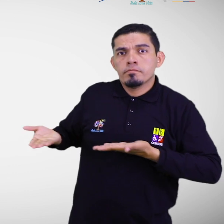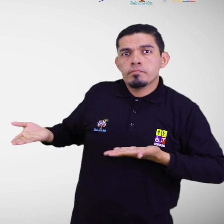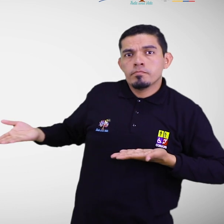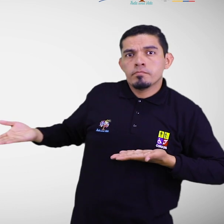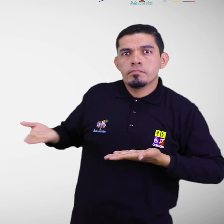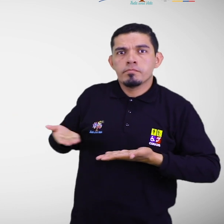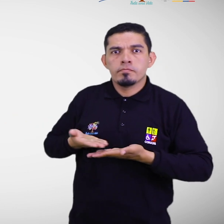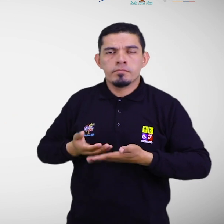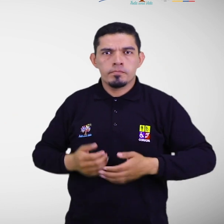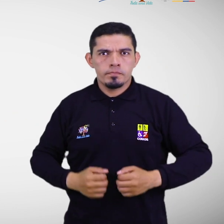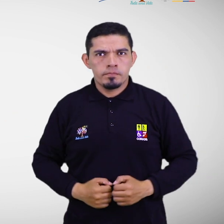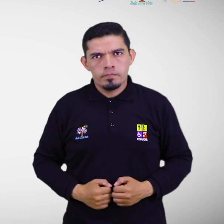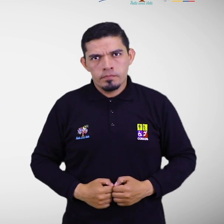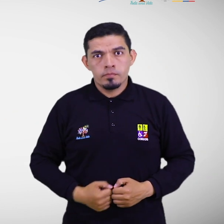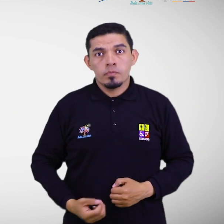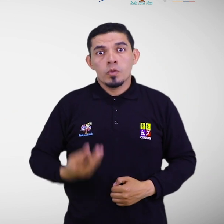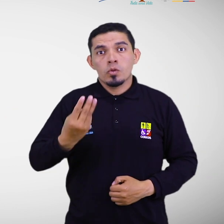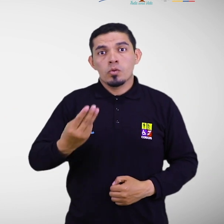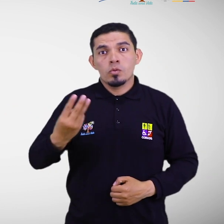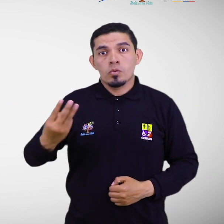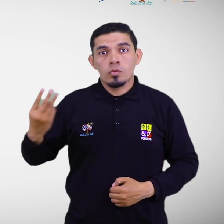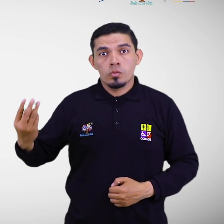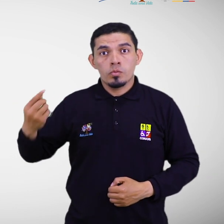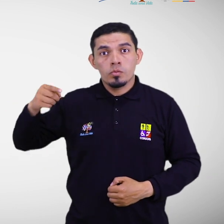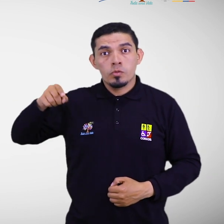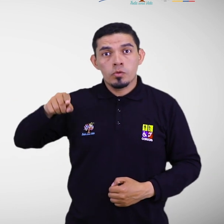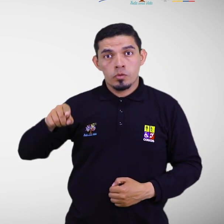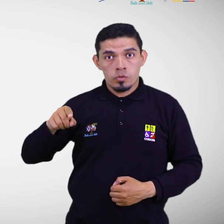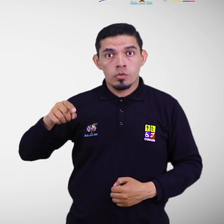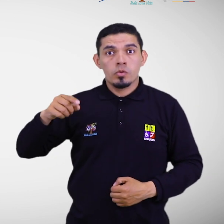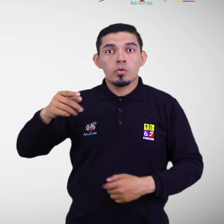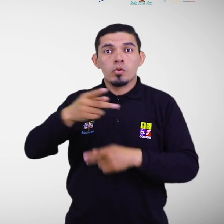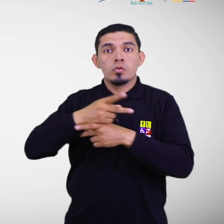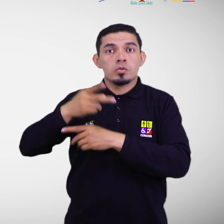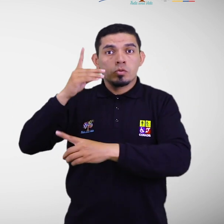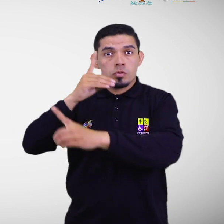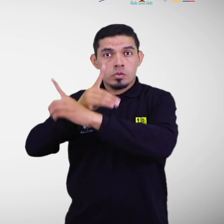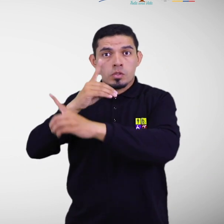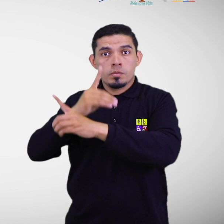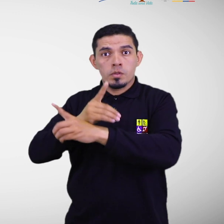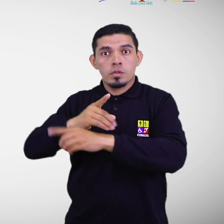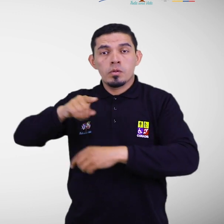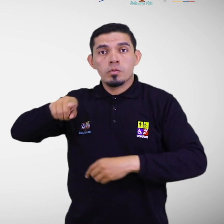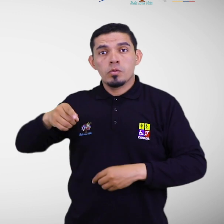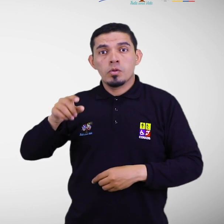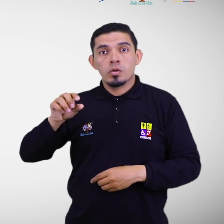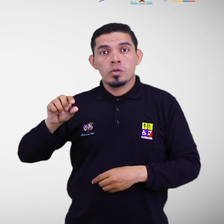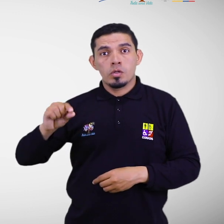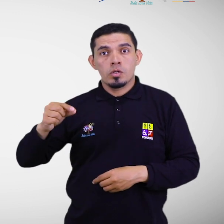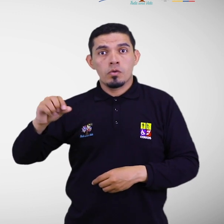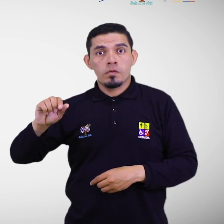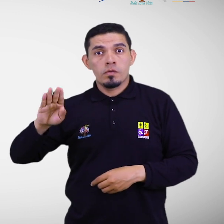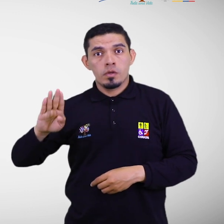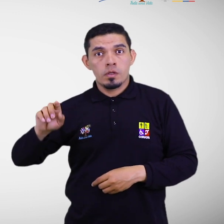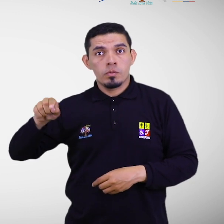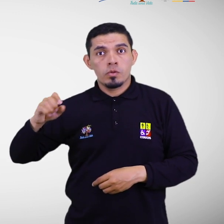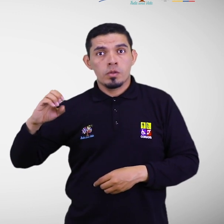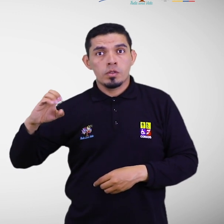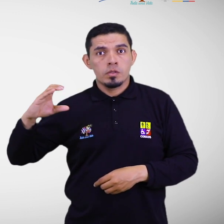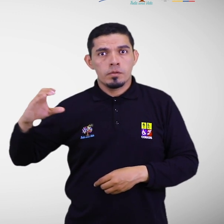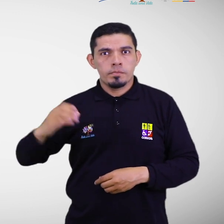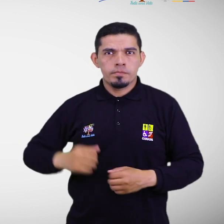CONADIS ECUADOR. www.consejodiscapacidades.gov.es